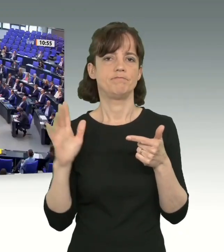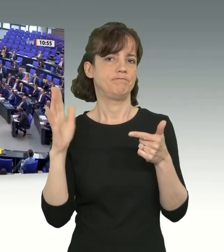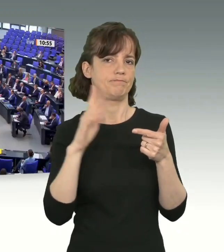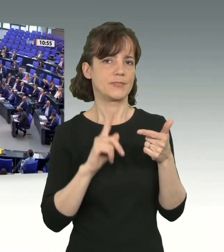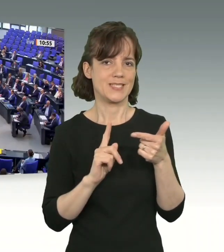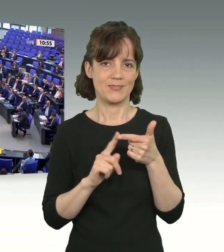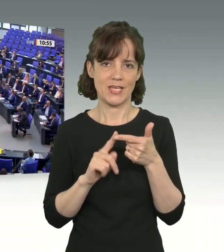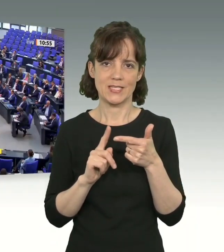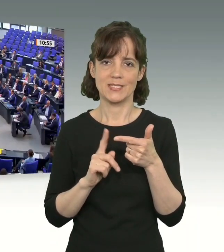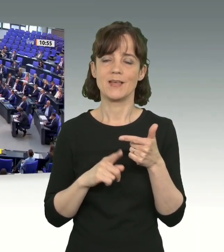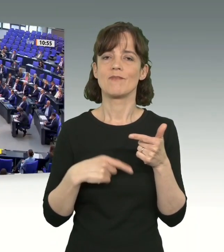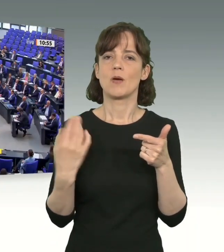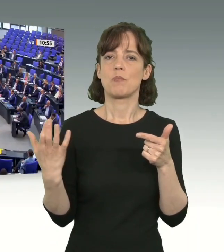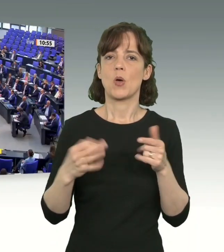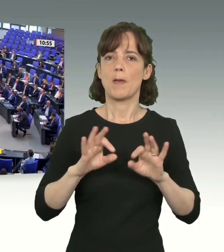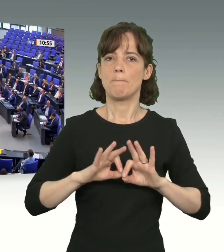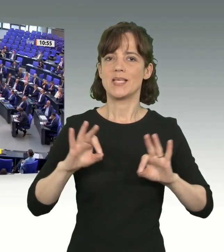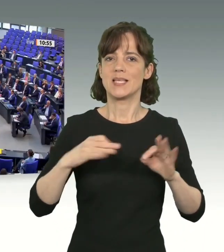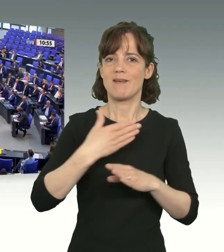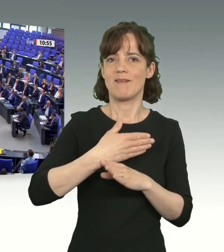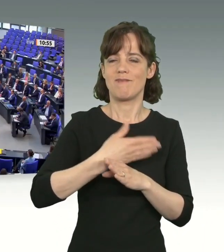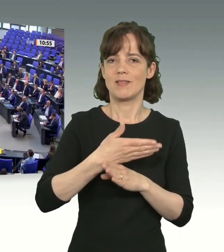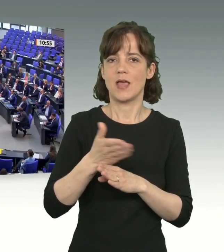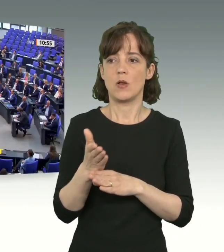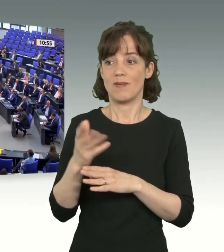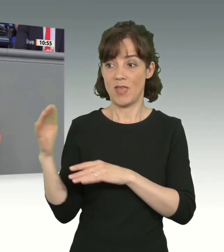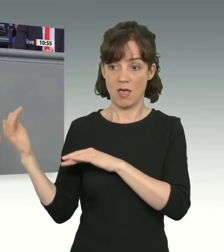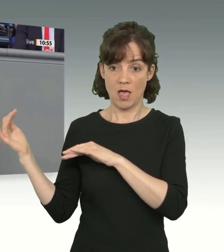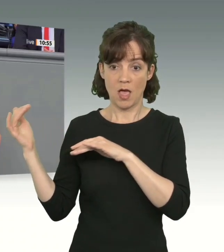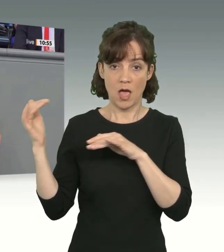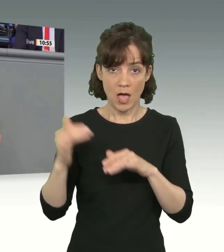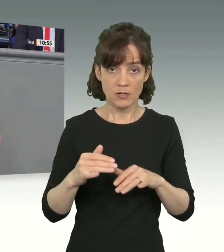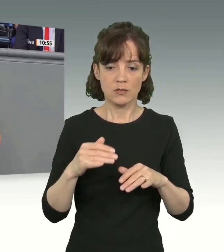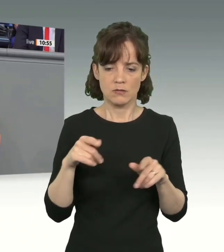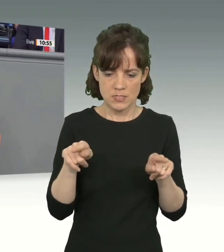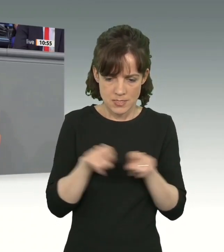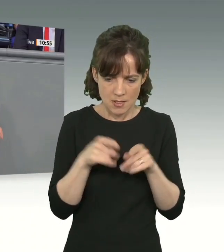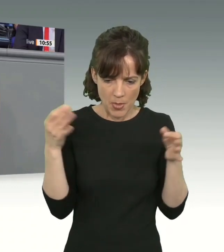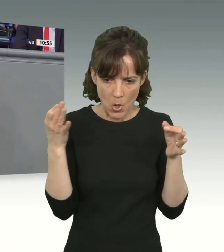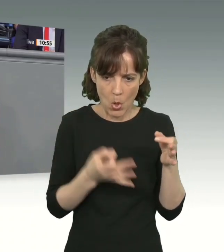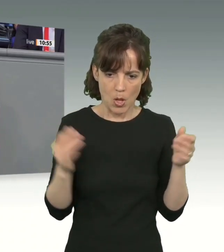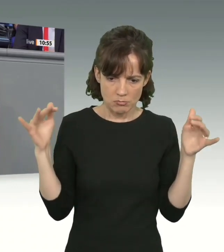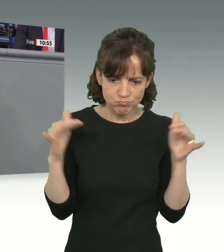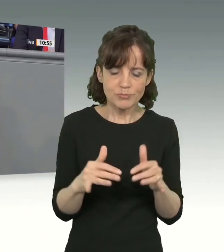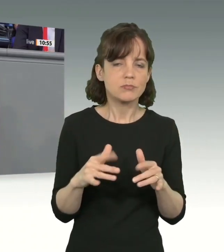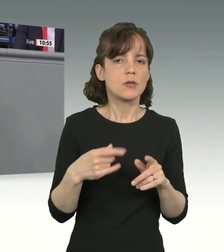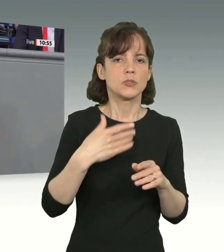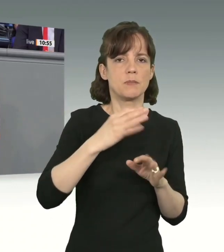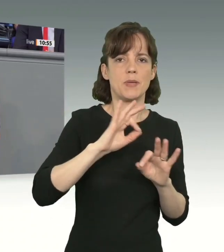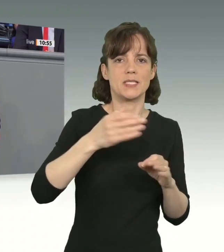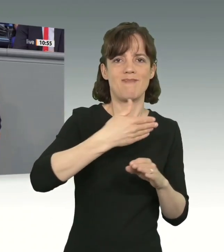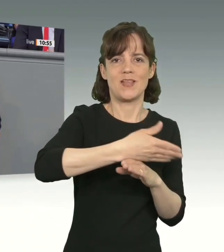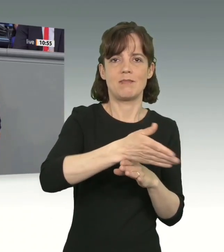Zweitens. Wir brauchen eine bessere Verteilung der Ankommenden in der EU. Und auch da zeichnet sich eine Lösung ab. Und da müssen wir geschlossen